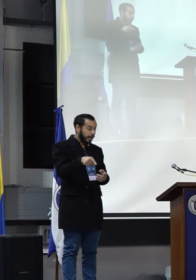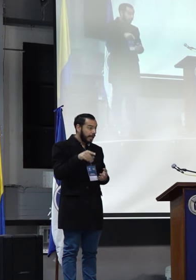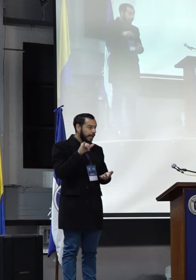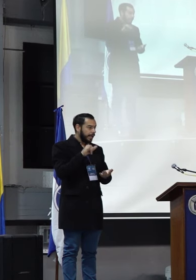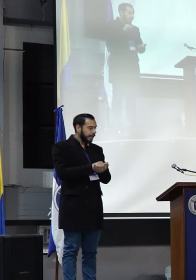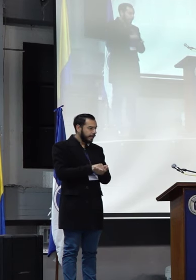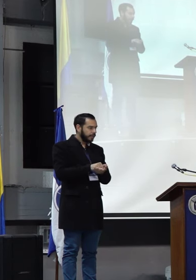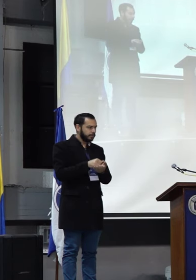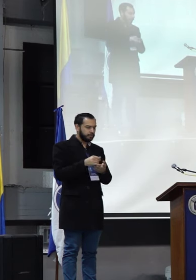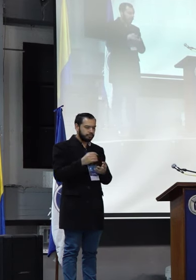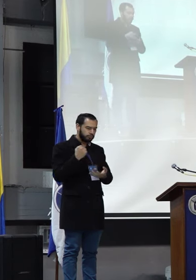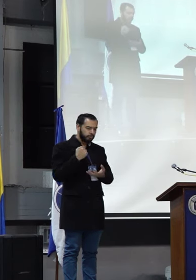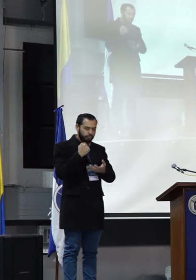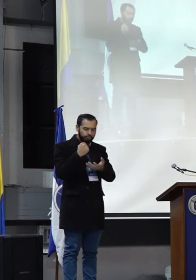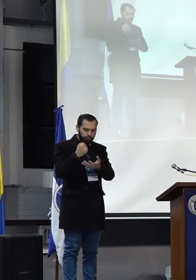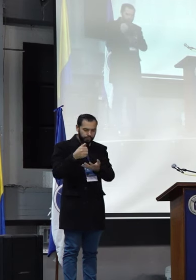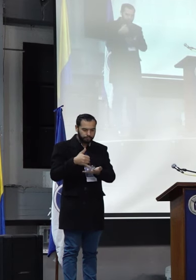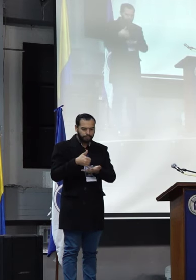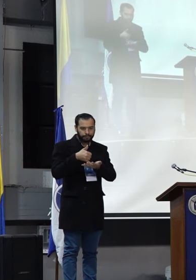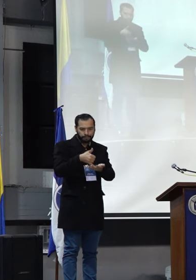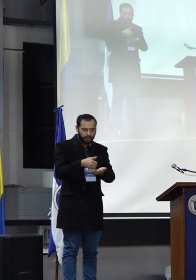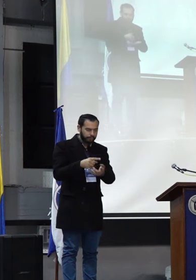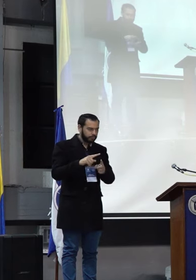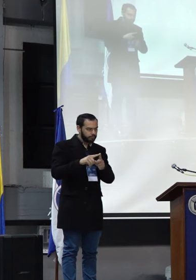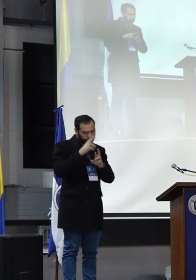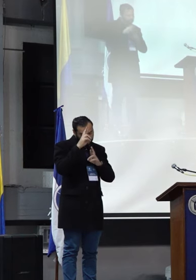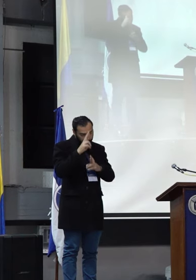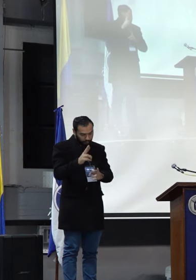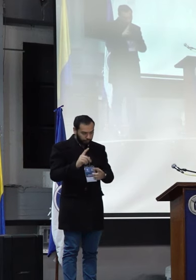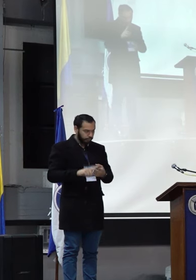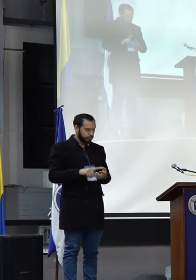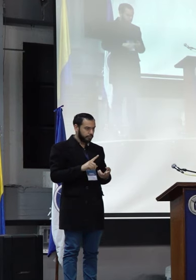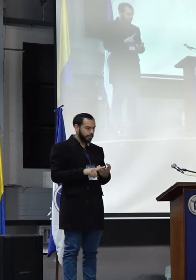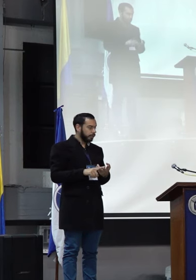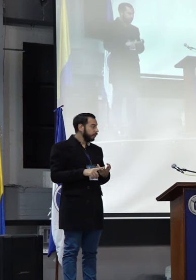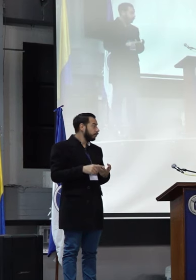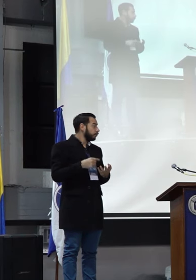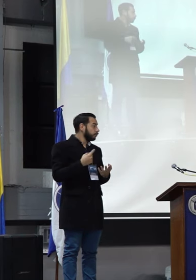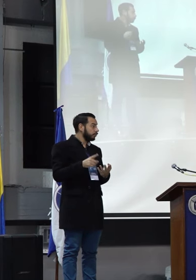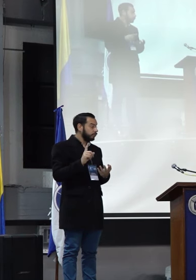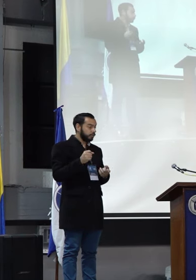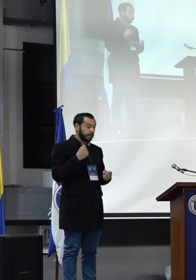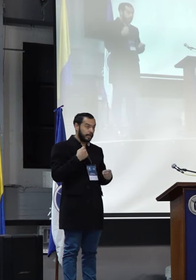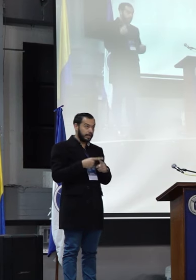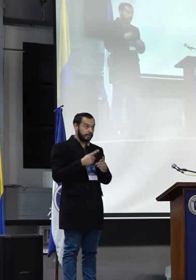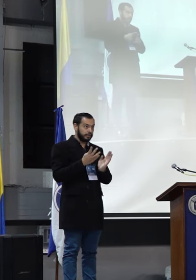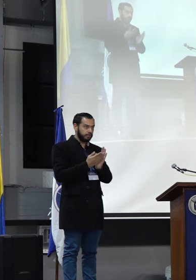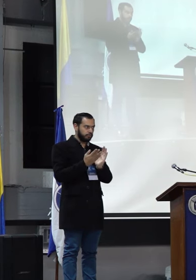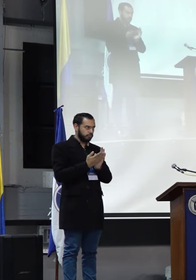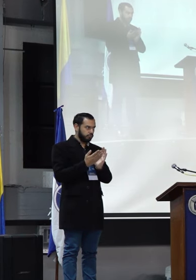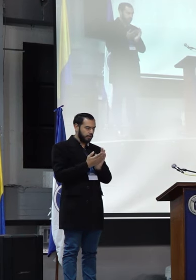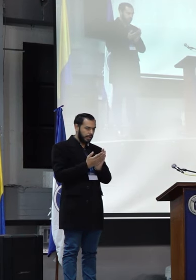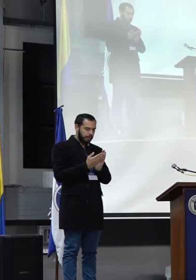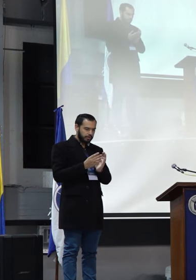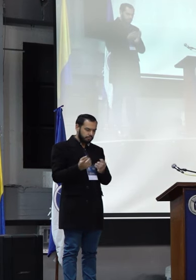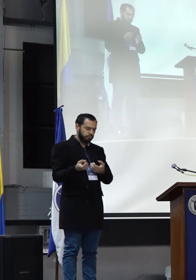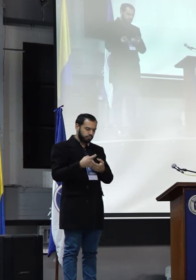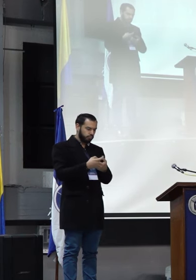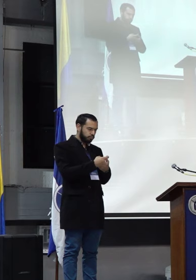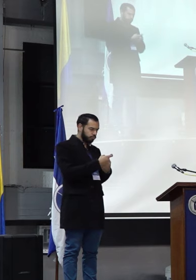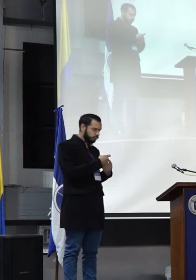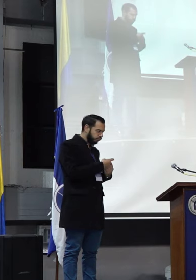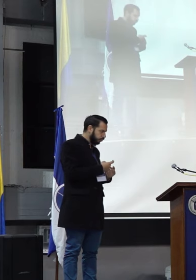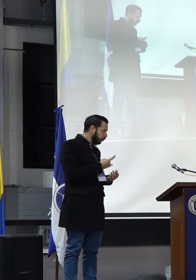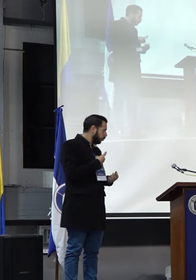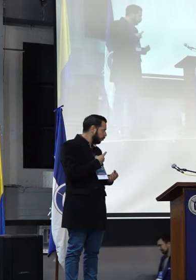incentivos y reconocimientos. Consideramos que en la medida que ingrese el egresado otra vez a la universidad, también se pueden dinamizar